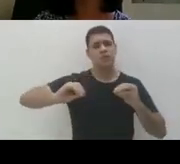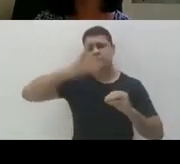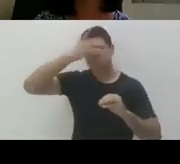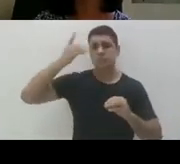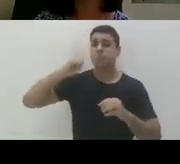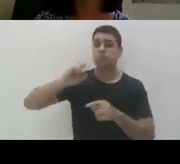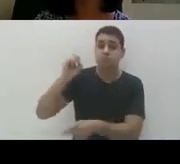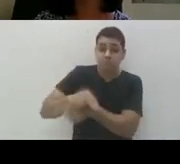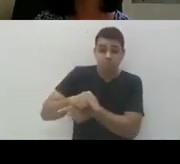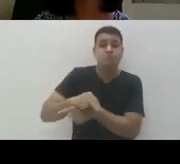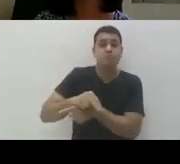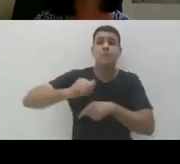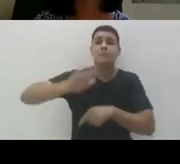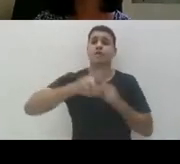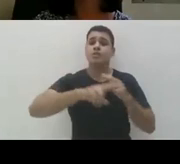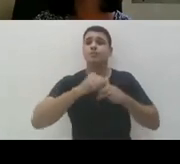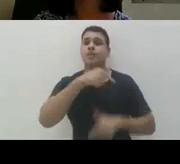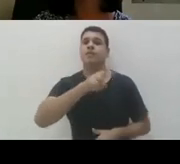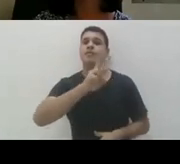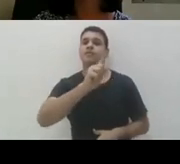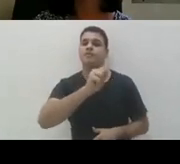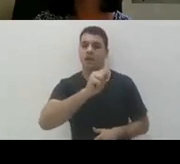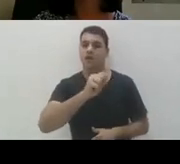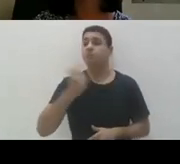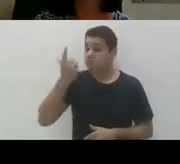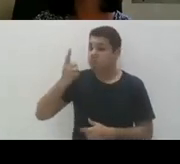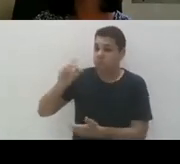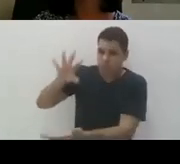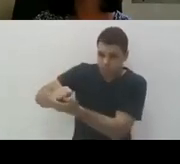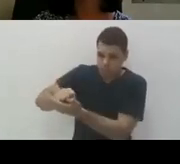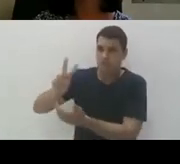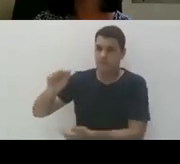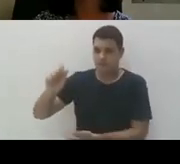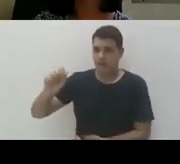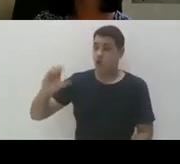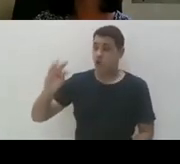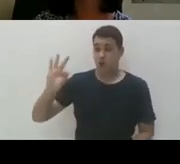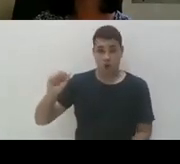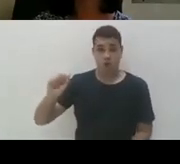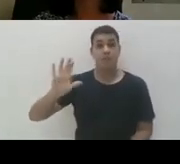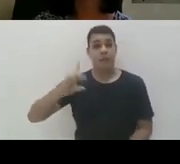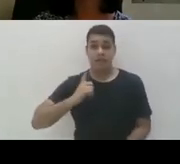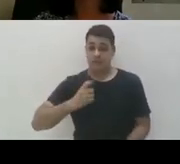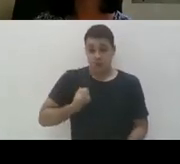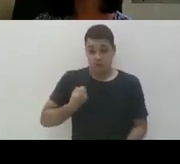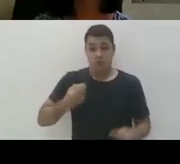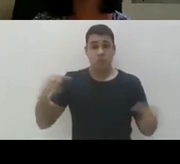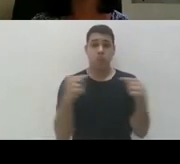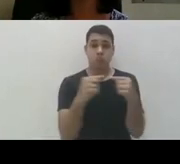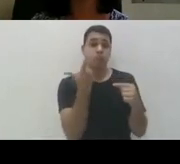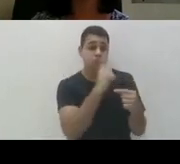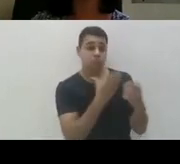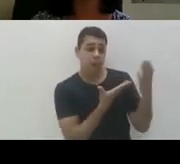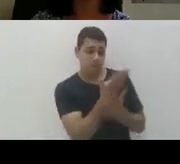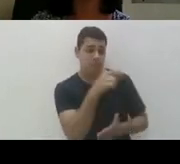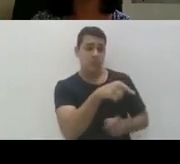ampla, elas se inscreveram pela cota, mas acabaram tendo nota para passar também na ampla, então elas